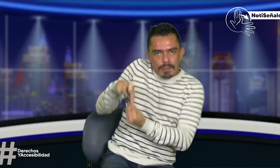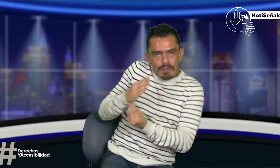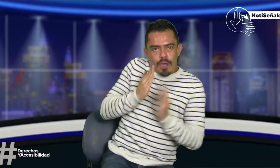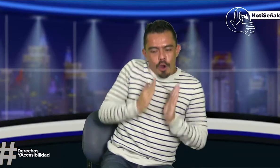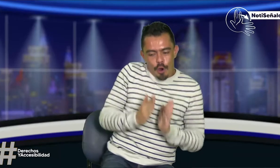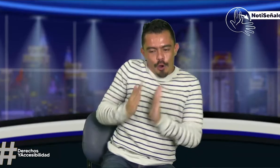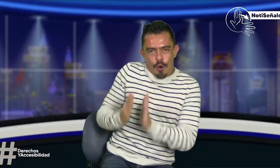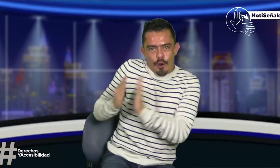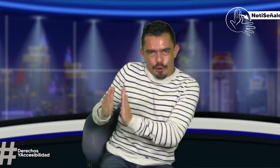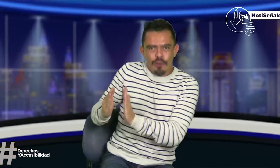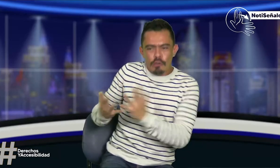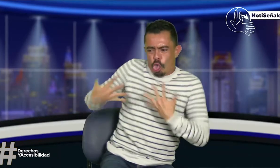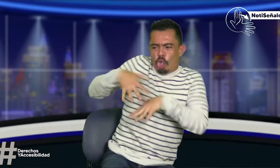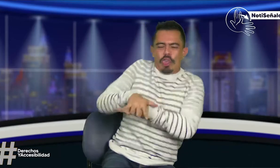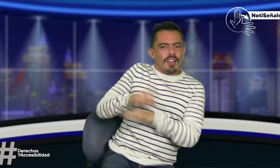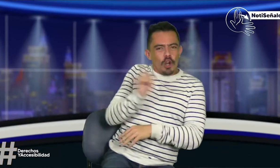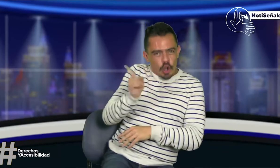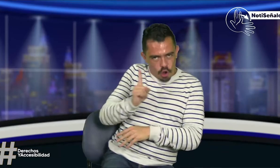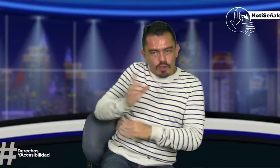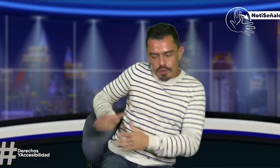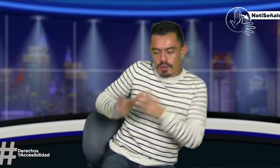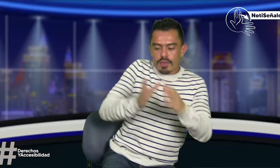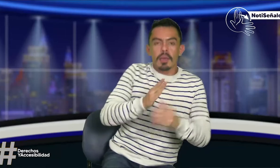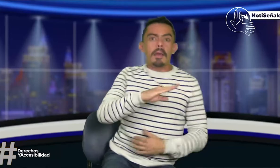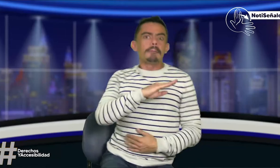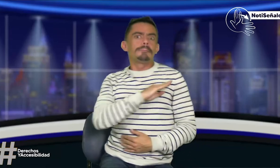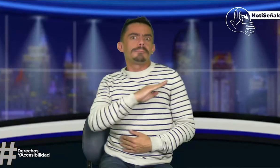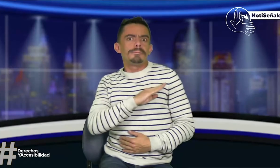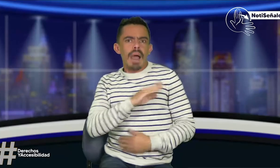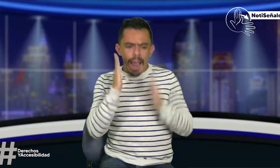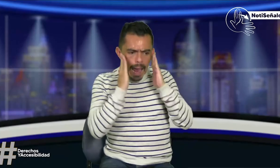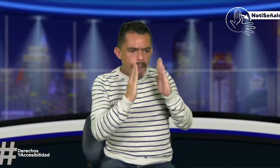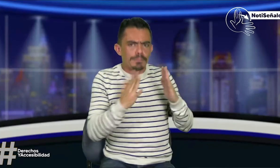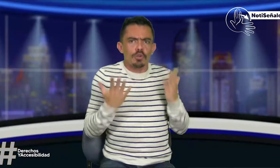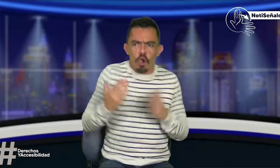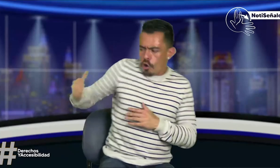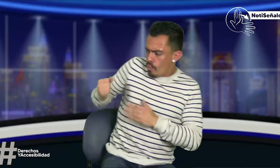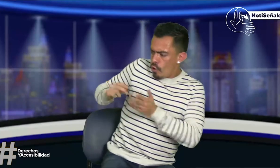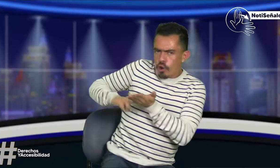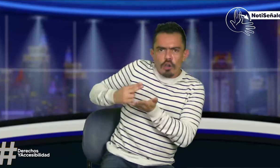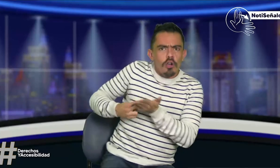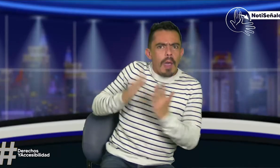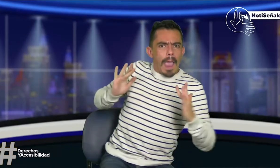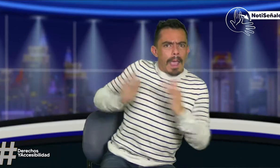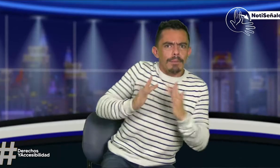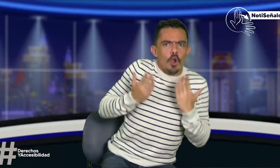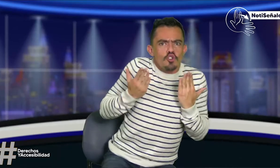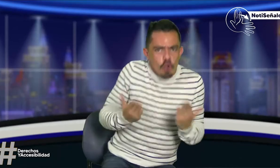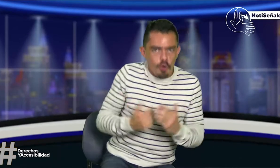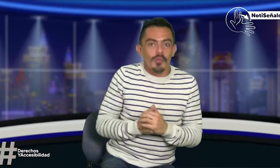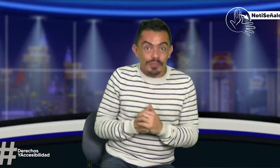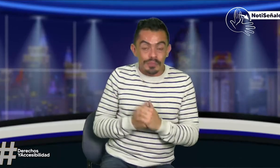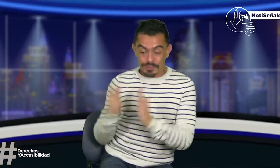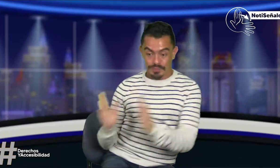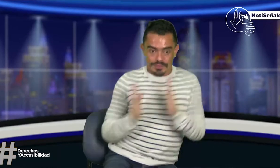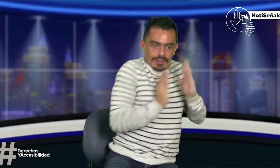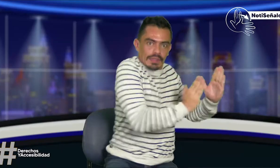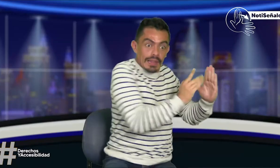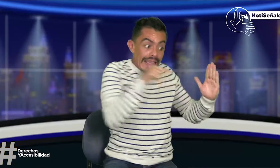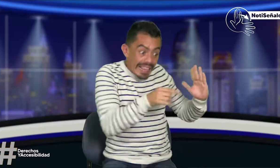primeros, segundo, tercero, primaria, cada grupo no tener aulas múltiples, cada uno por su espacio, bachillerato, ¿cómo se están con el